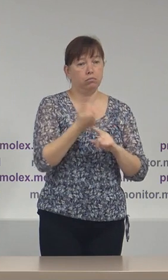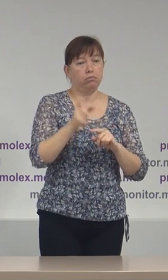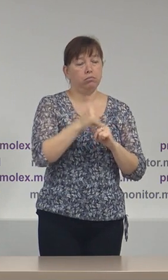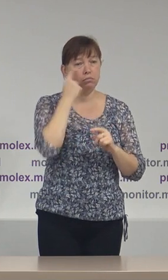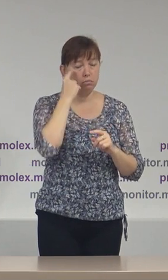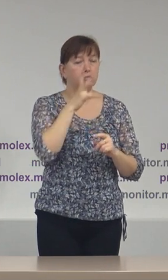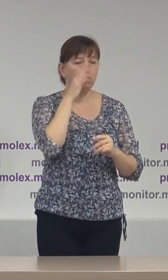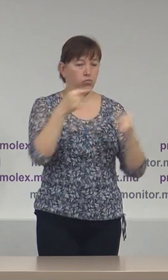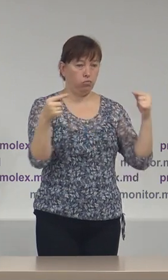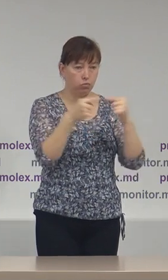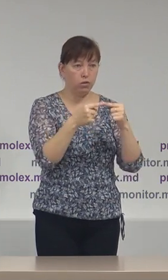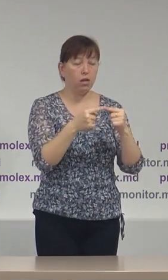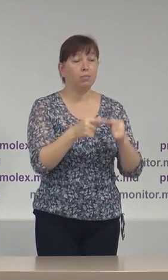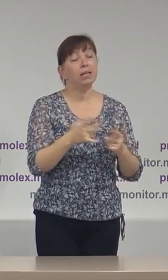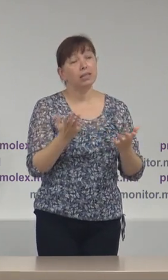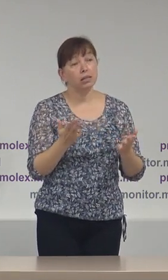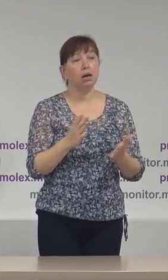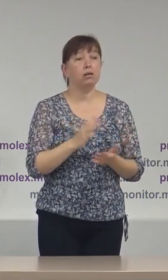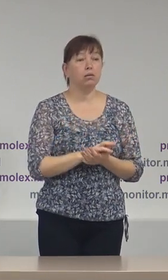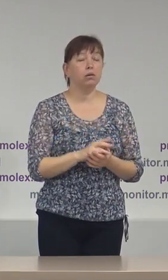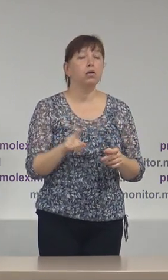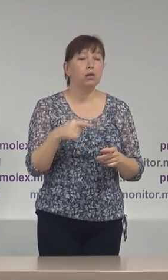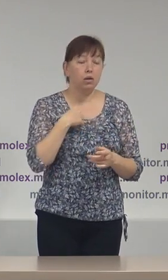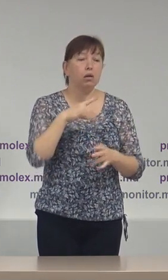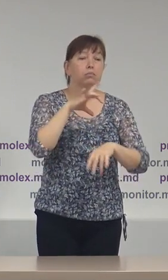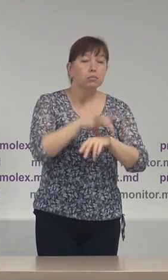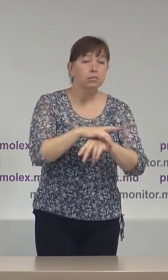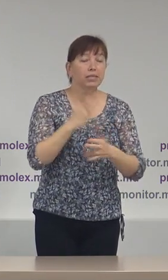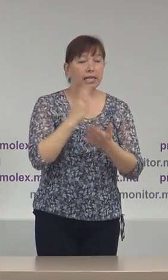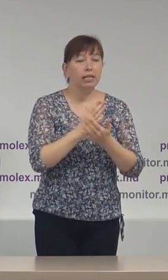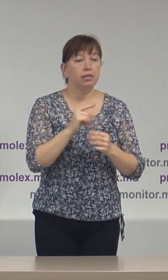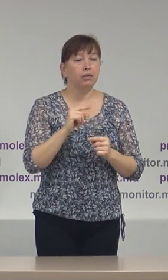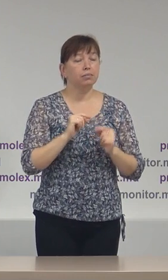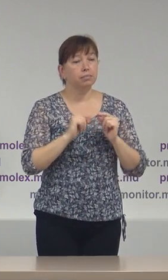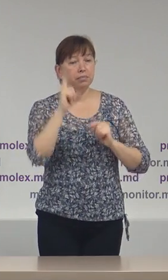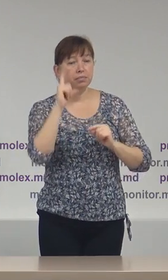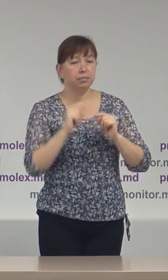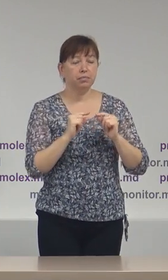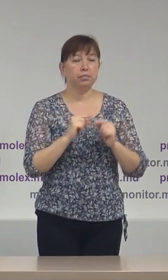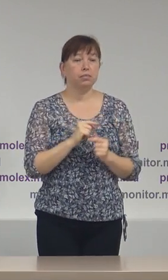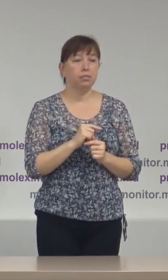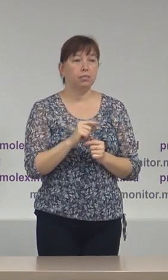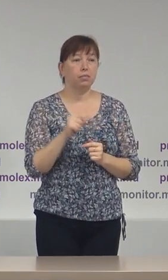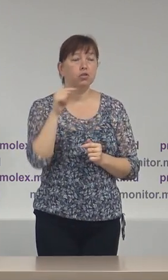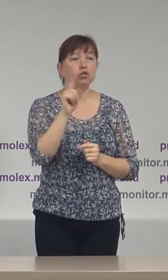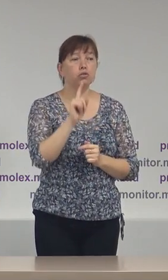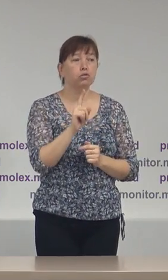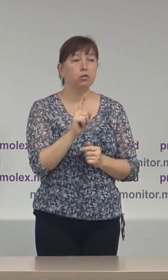în termen, dar, totodată, atestăm o disproporție evidentă în ceea privește